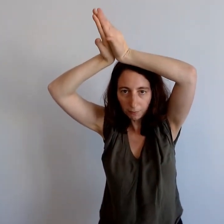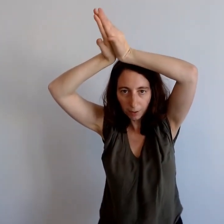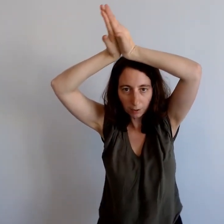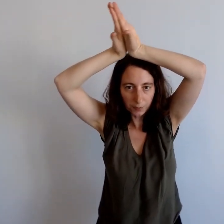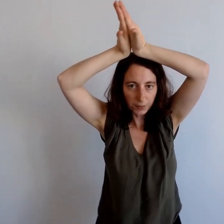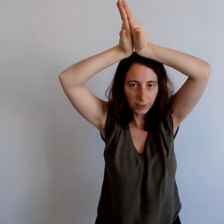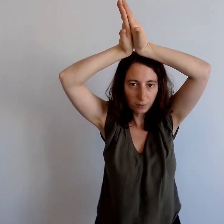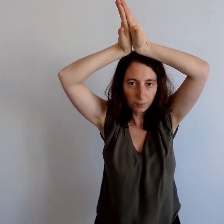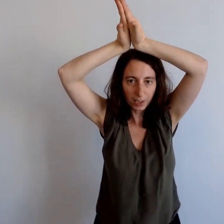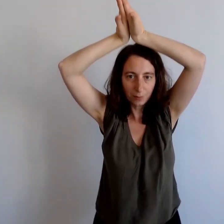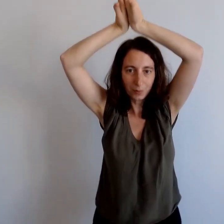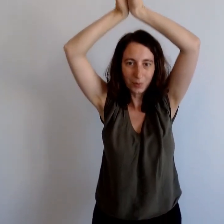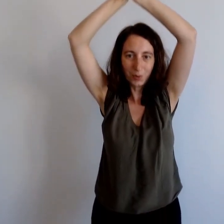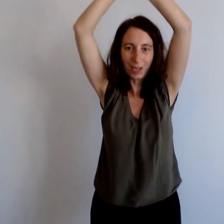mains comme ceci, dos à dos, collées.